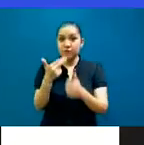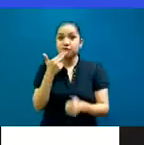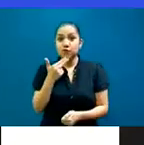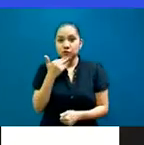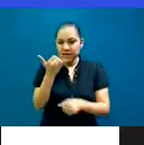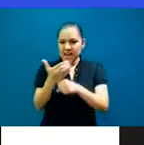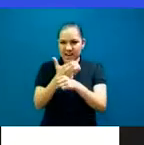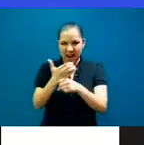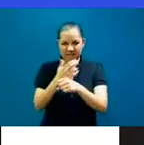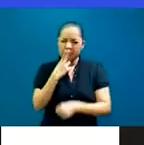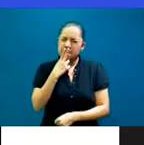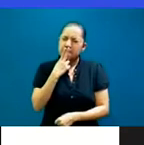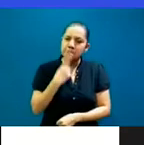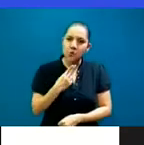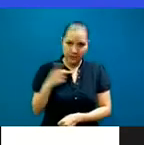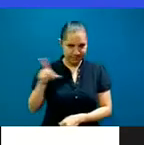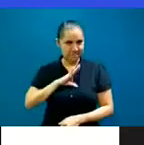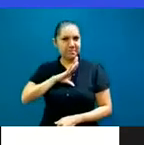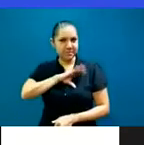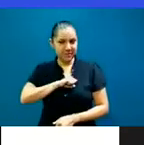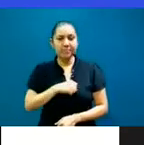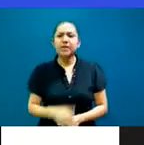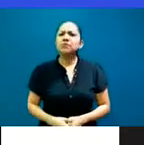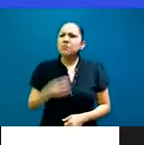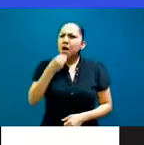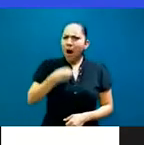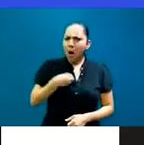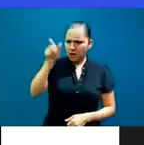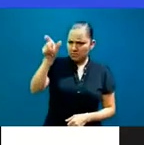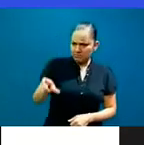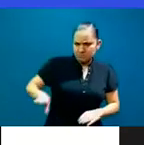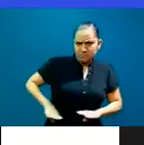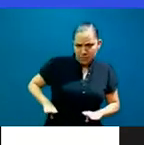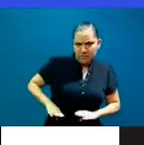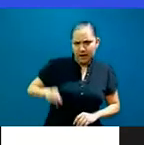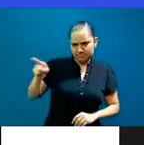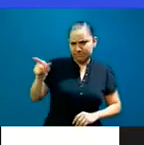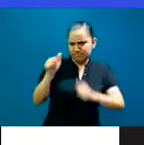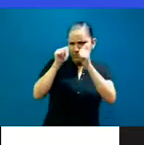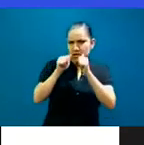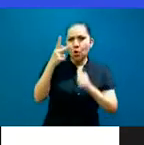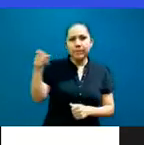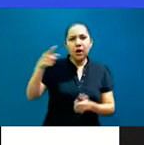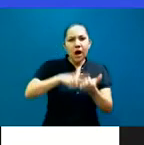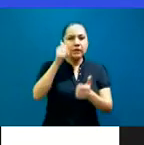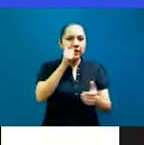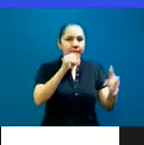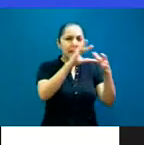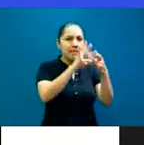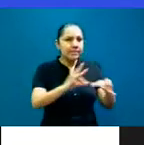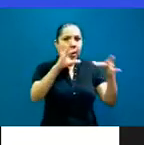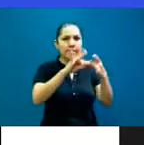en serio. A pesar de su condición, la descripción más hermosa de un cielo azul con nubes aborregadas la oí de él.